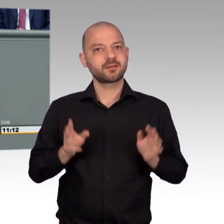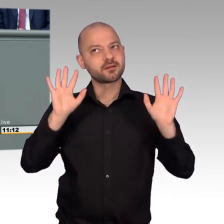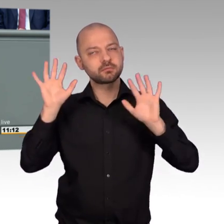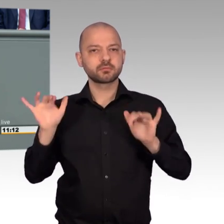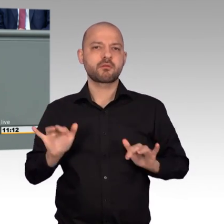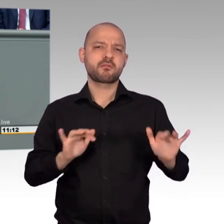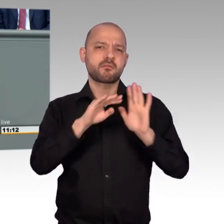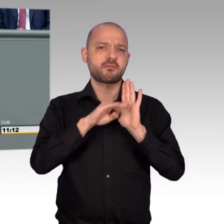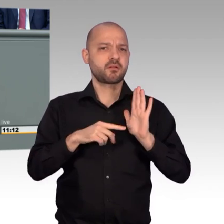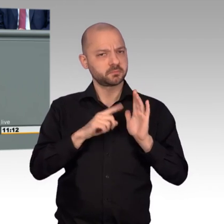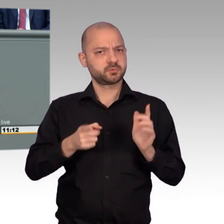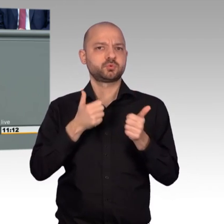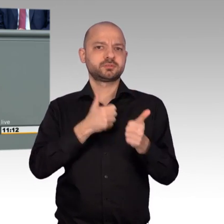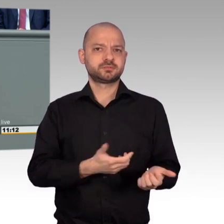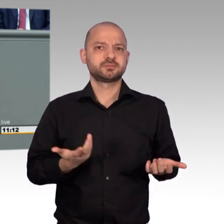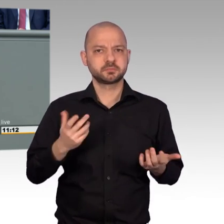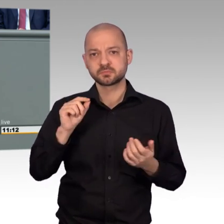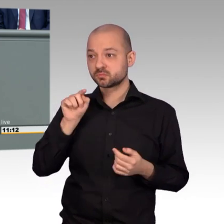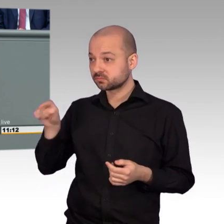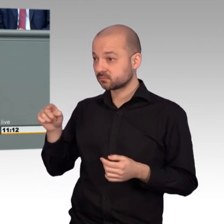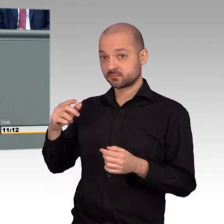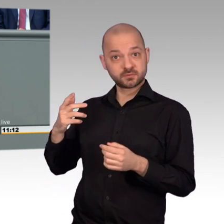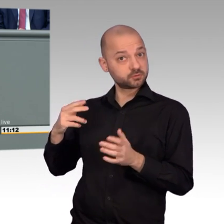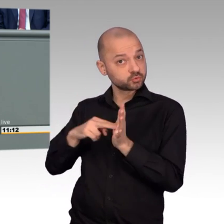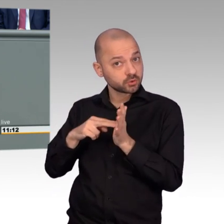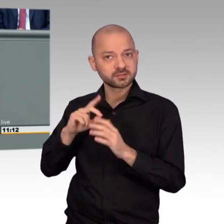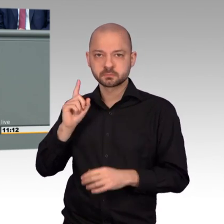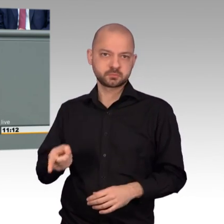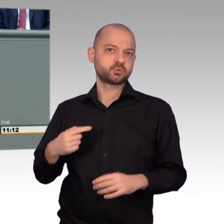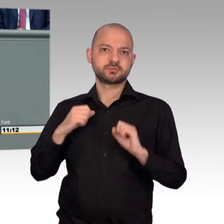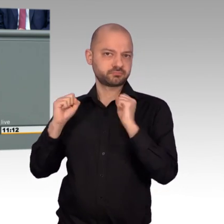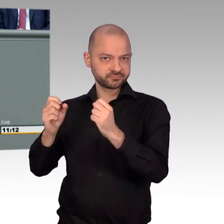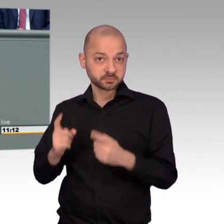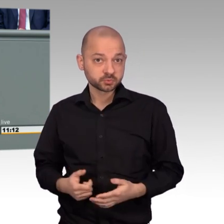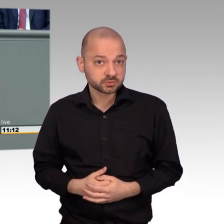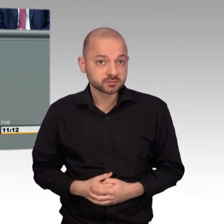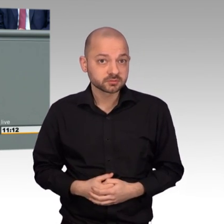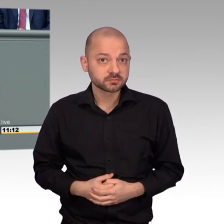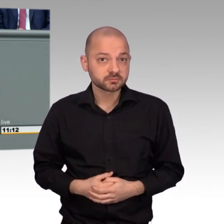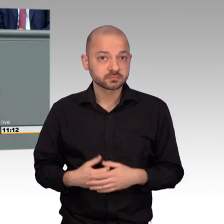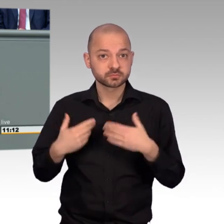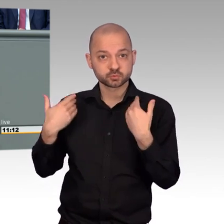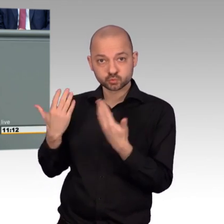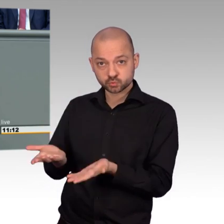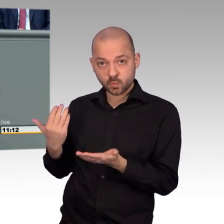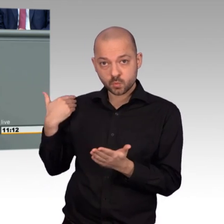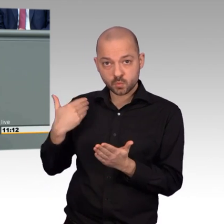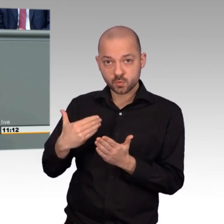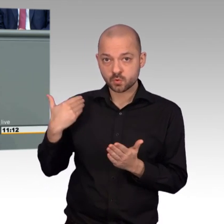eingehalten wird. Und dafür, meine sehr verehrten Damen und Herren, müssen wir in Syrien eintreten. Und das Jüngste,